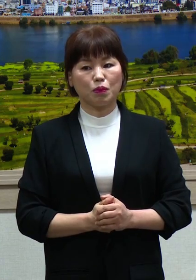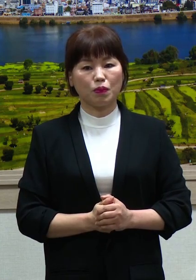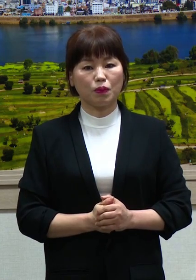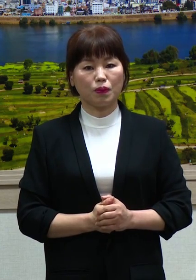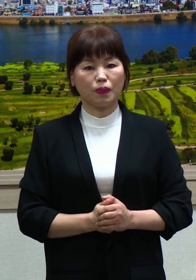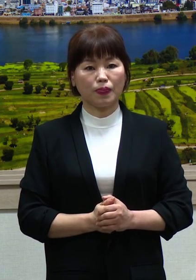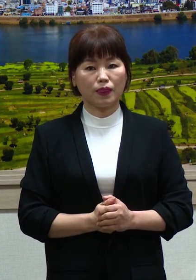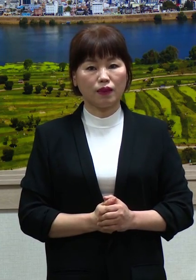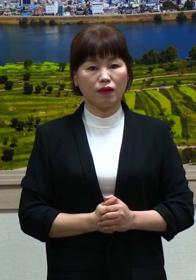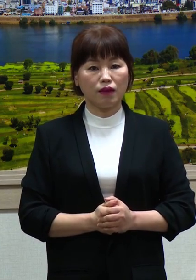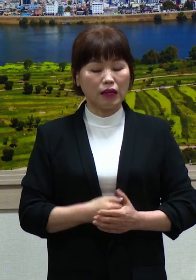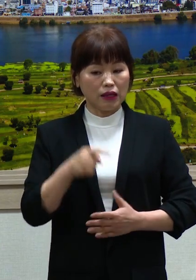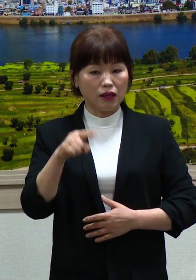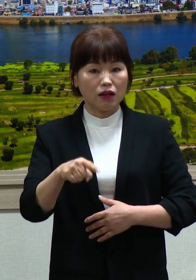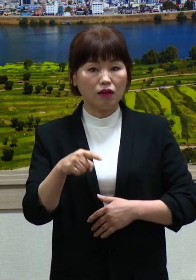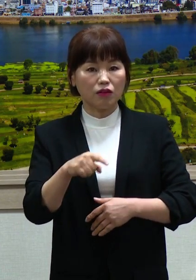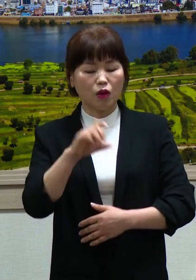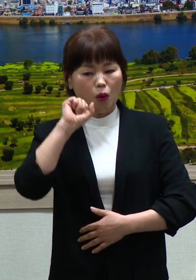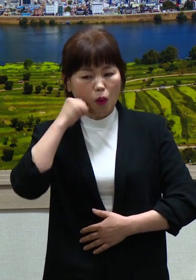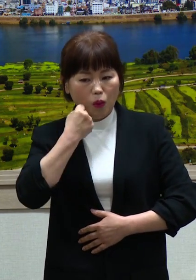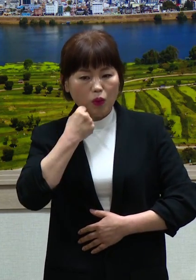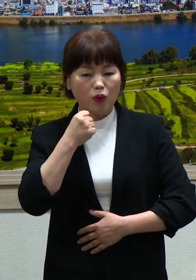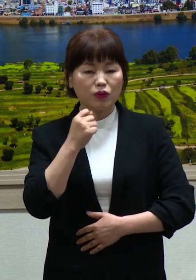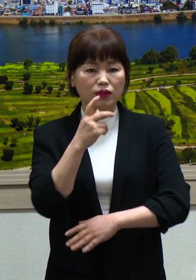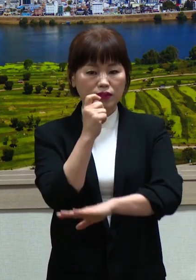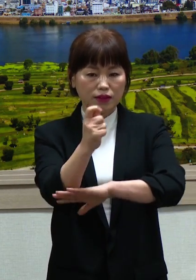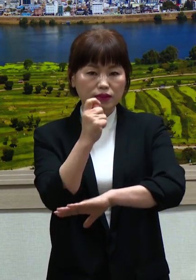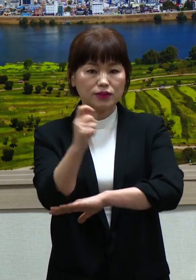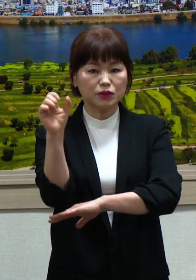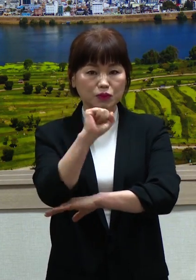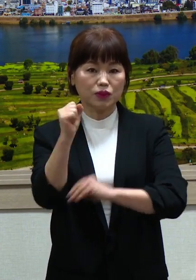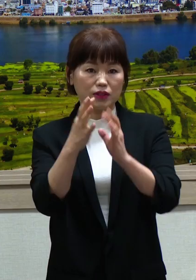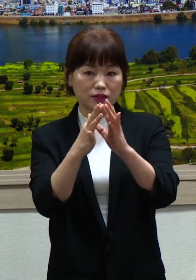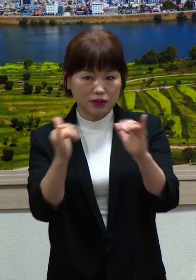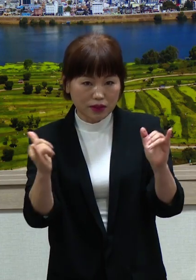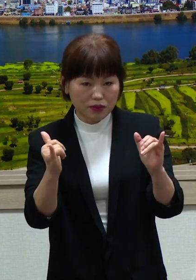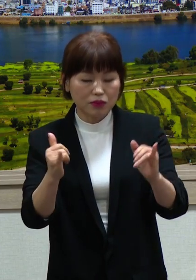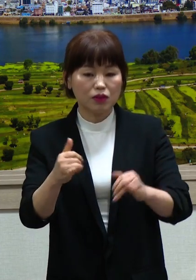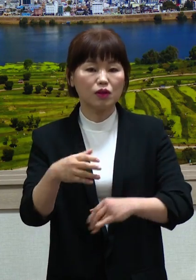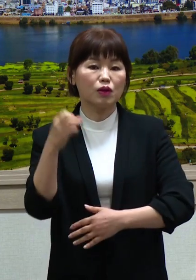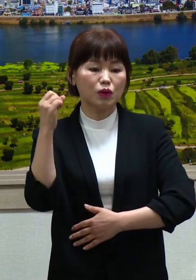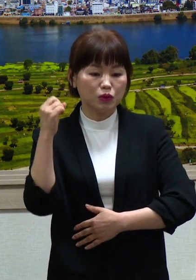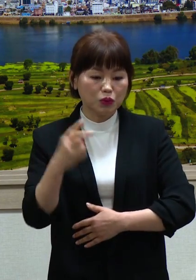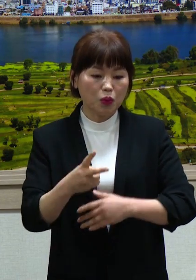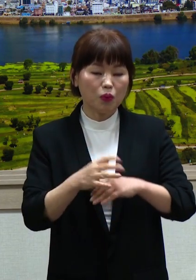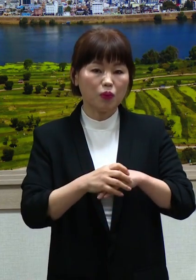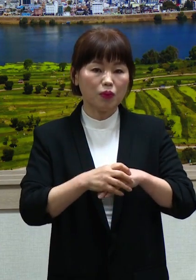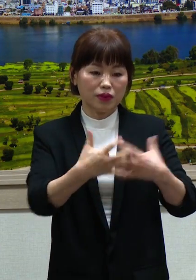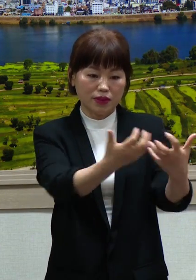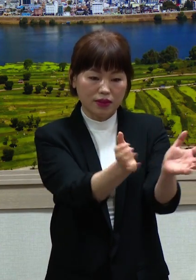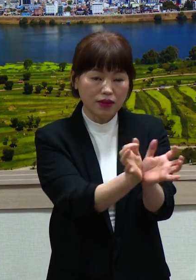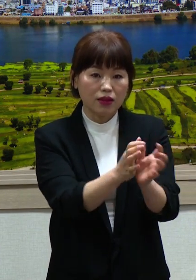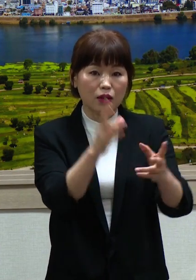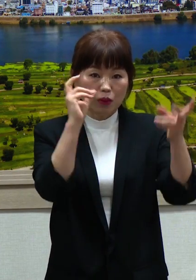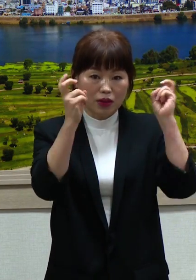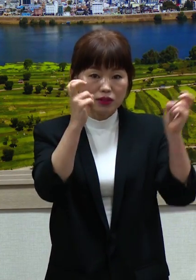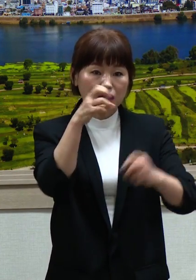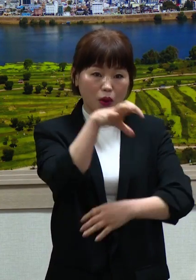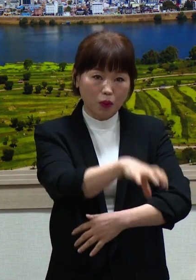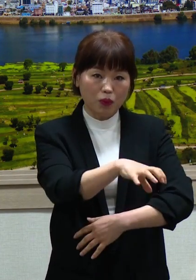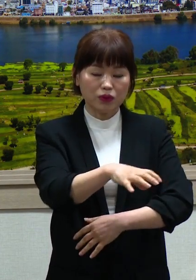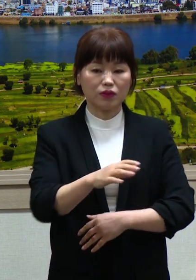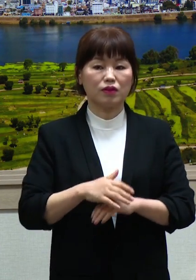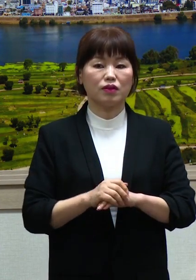따라서 관내 법인택시 운수 종사자 2개 업체의 종사자 70명에게 각 100만원씩